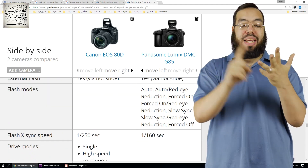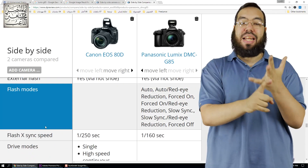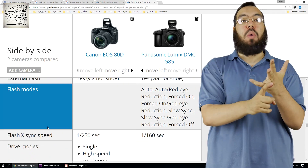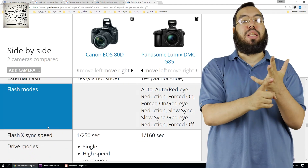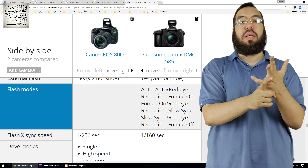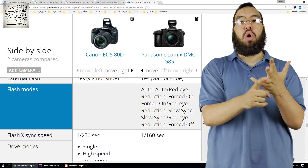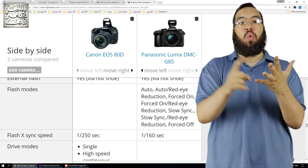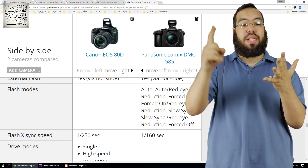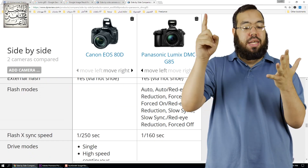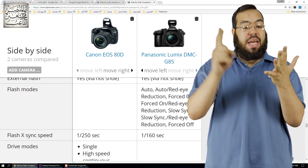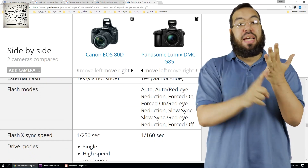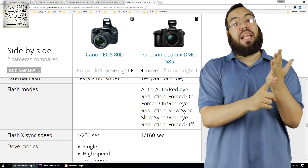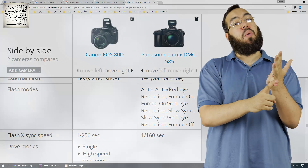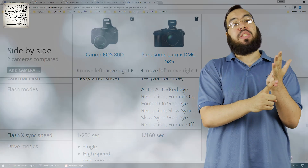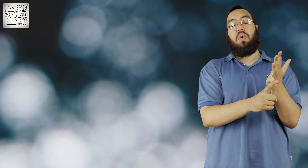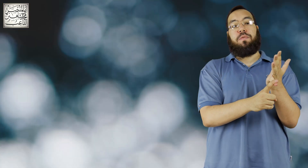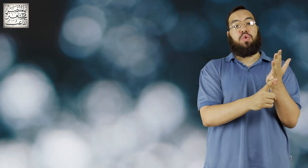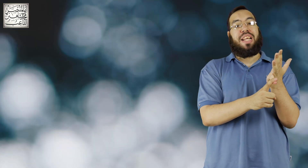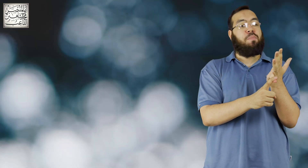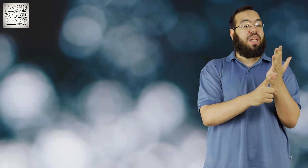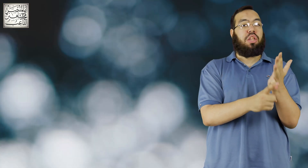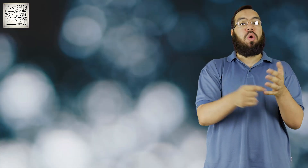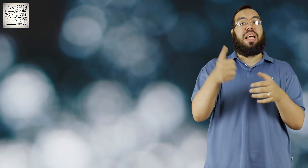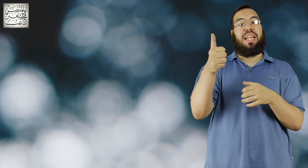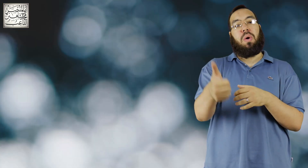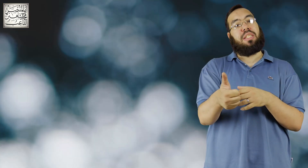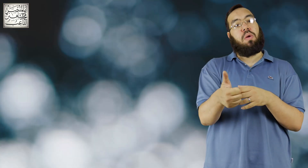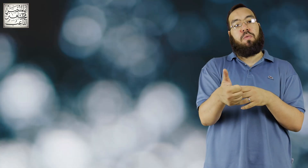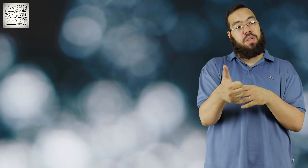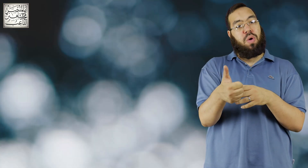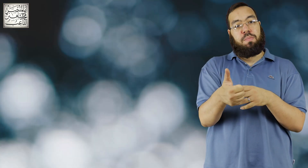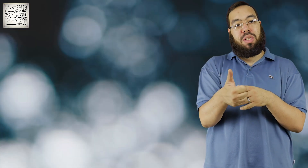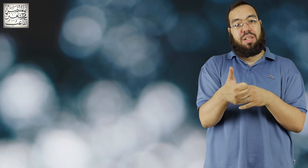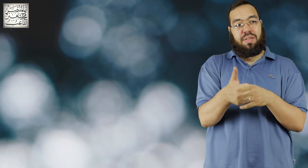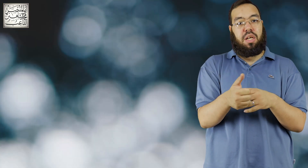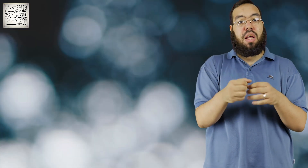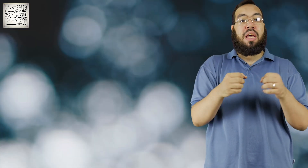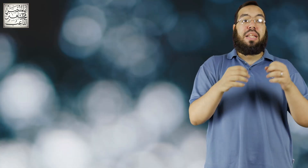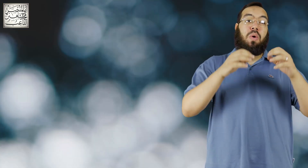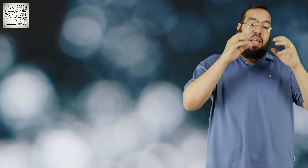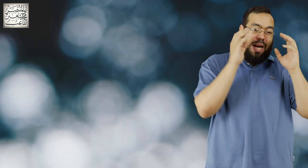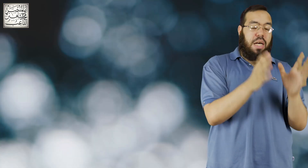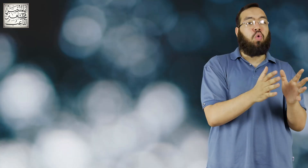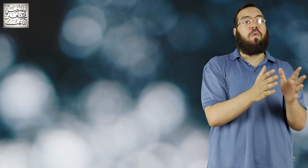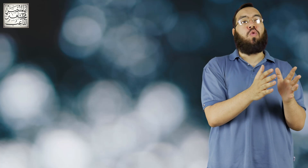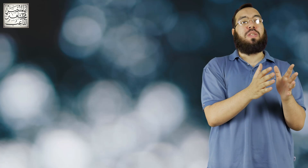غير لو هتصور لوحدك غير لو هتصور فيديوهات مدة طويلة غير لو هتصور فيديوهات مدة قصيرة لو انت محتاج اوتو فوكس